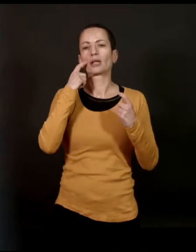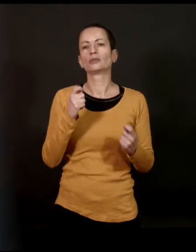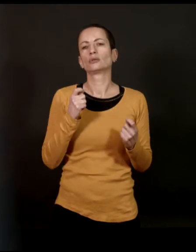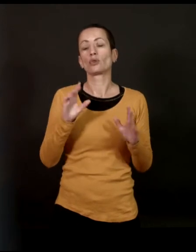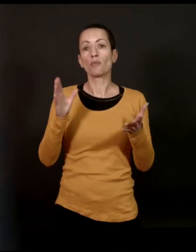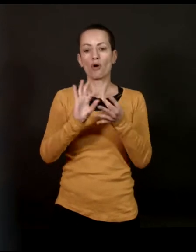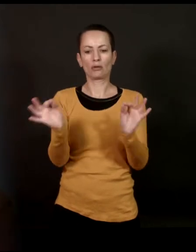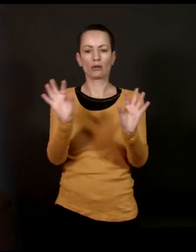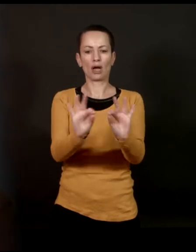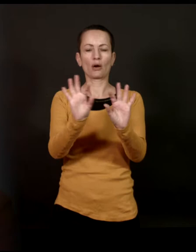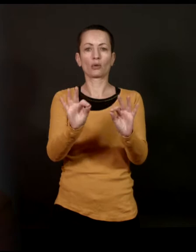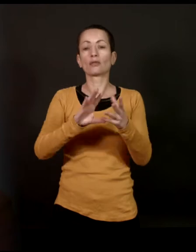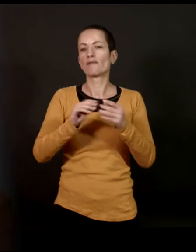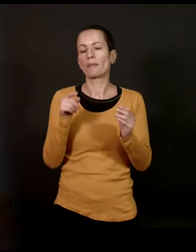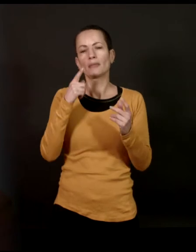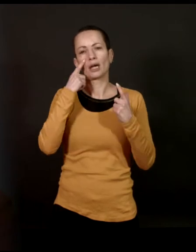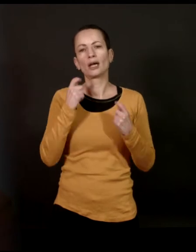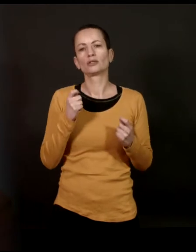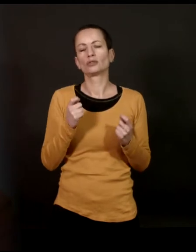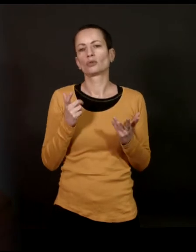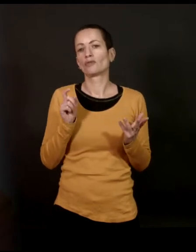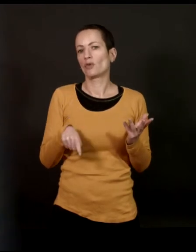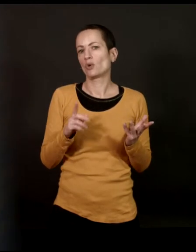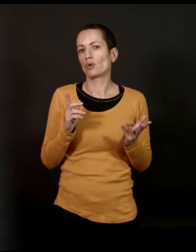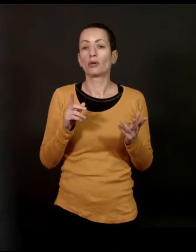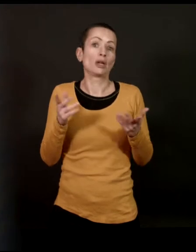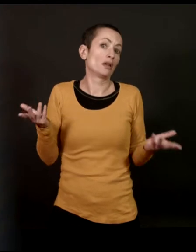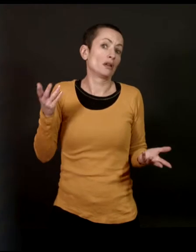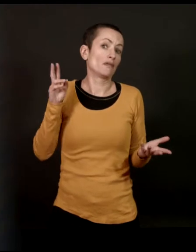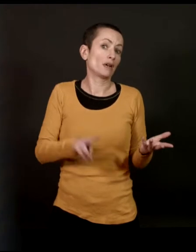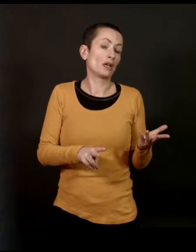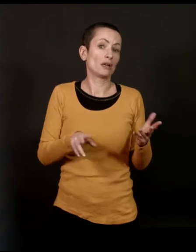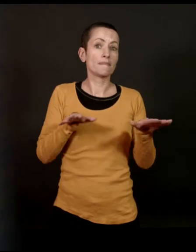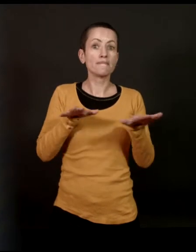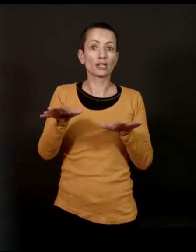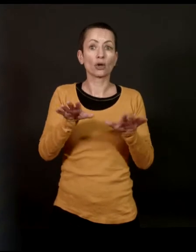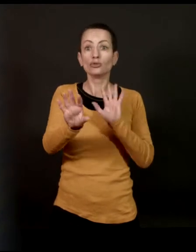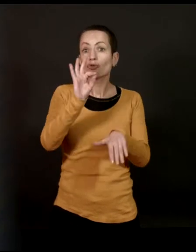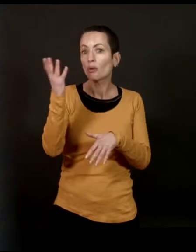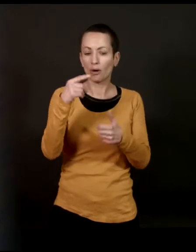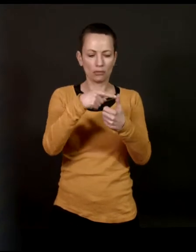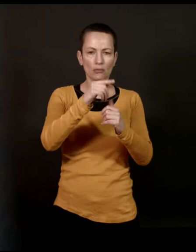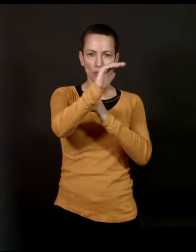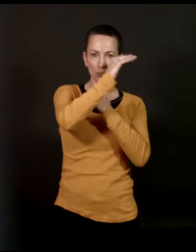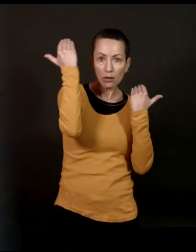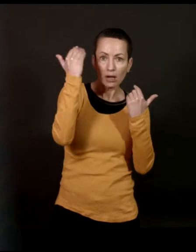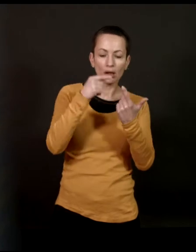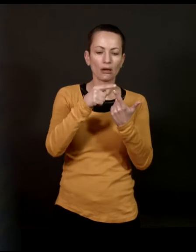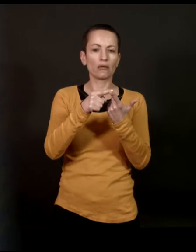à la manière dont on raconte ce qu'on veut raconter à un lecteur et quelles méthodes on choisit.'est à dire, est-ce qu'on choisit un portrait?